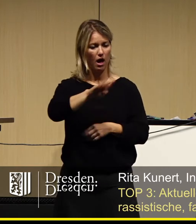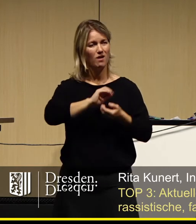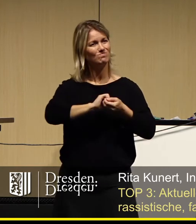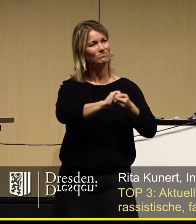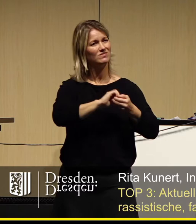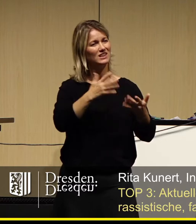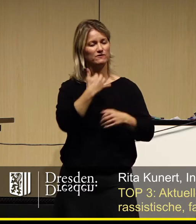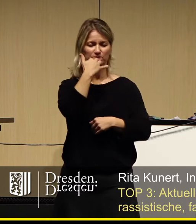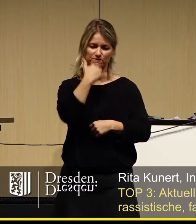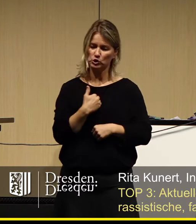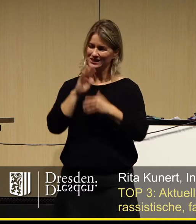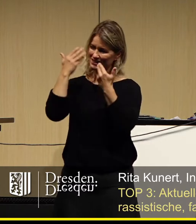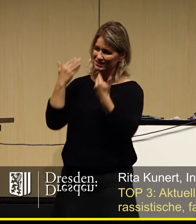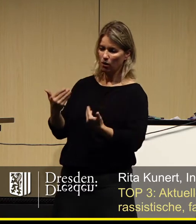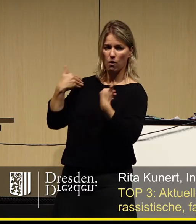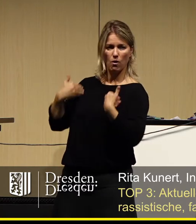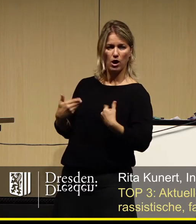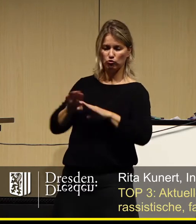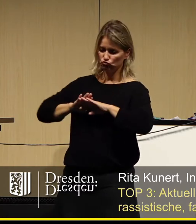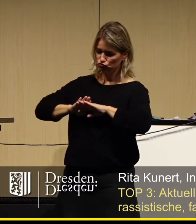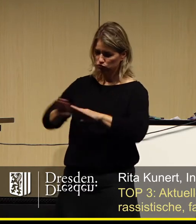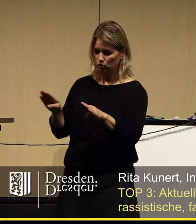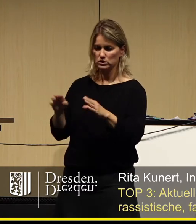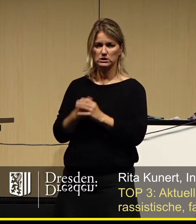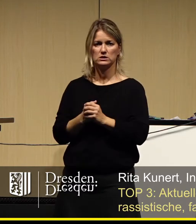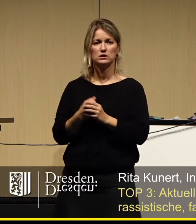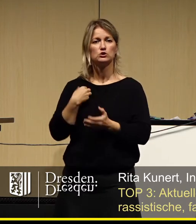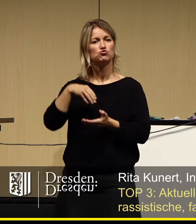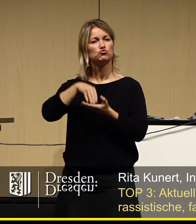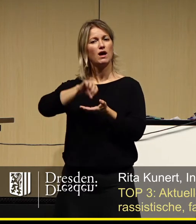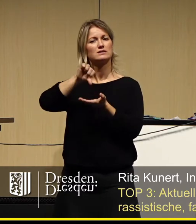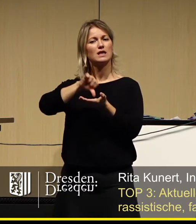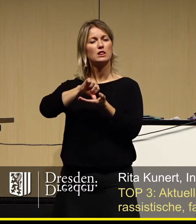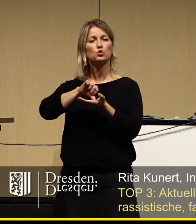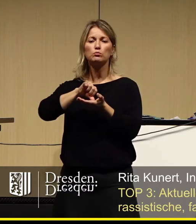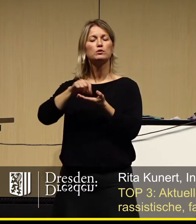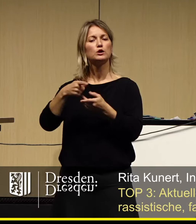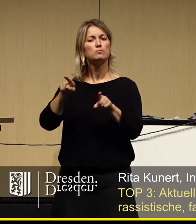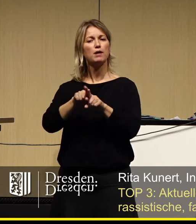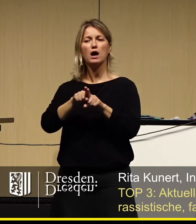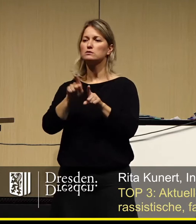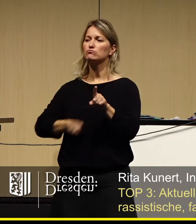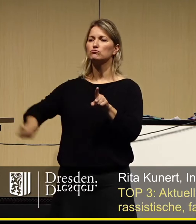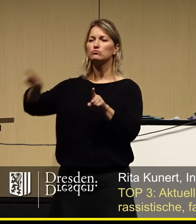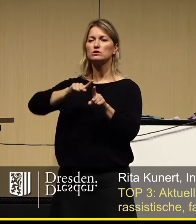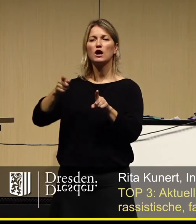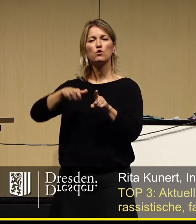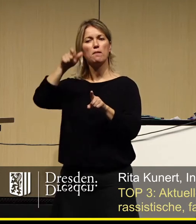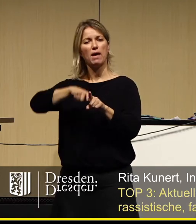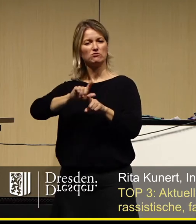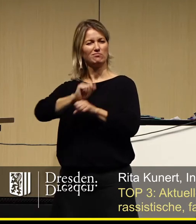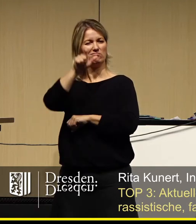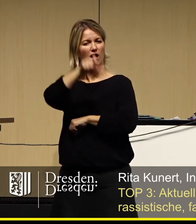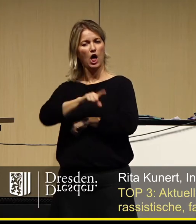Schluss damit ist. Schluss damit, dass unser Stadtzentrum ein Aufmarschort für menschenverachtendes Gedankengut ist.